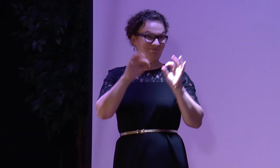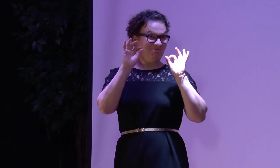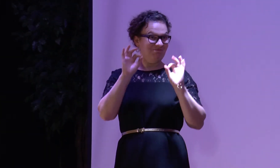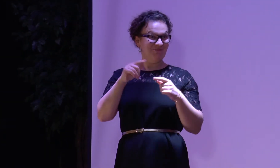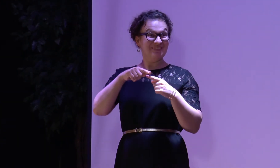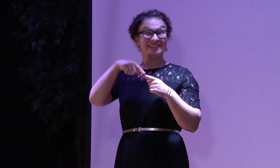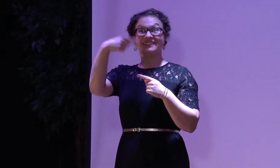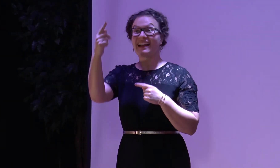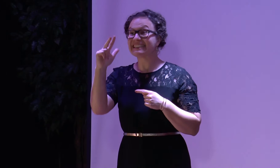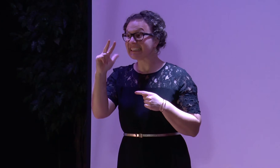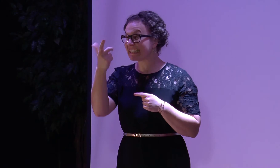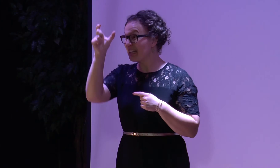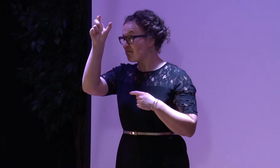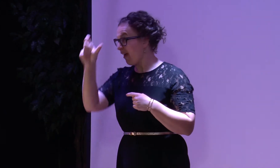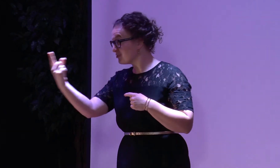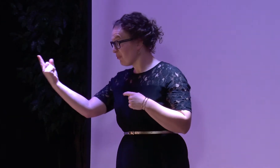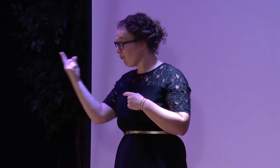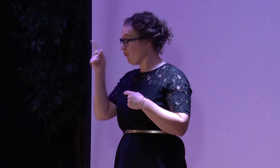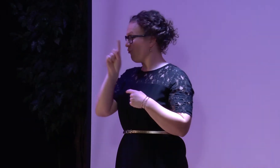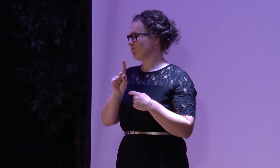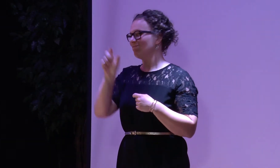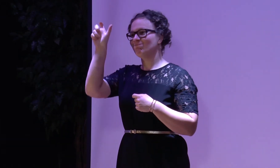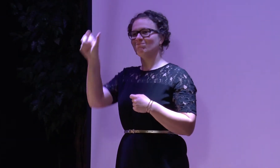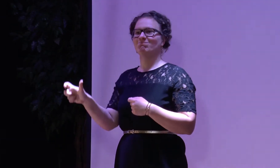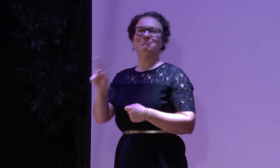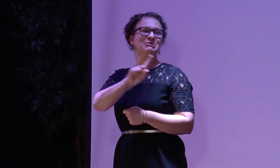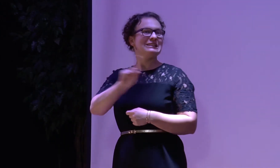Ja, es ist so schön zu sehen, dass uns Herr Habe erzählt hat.